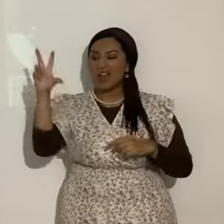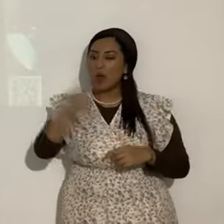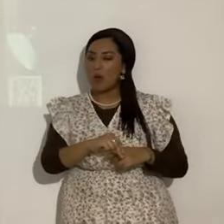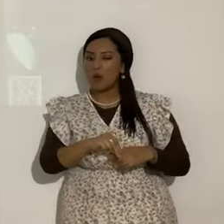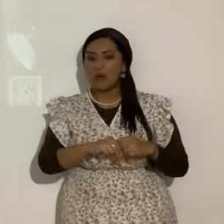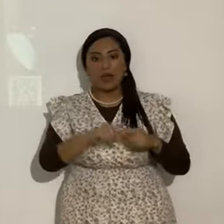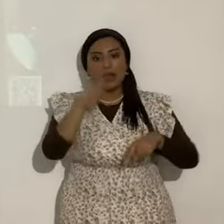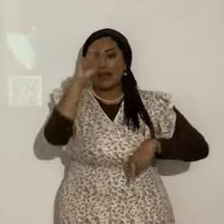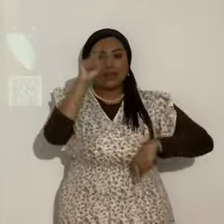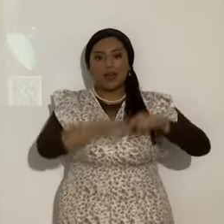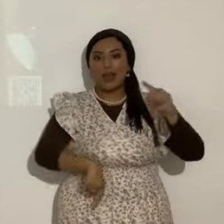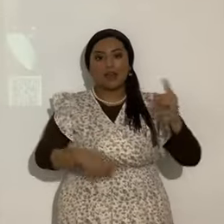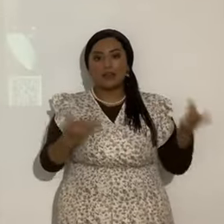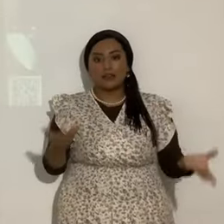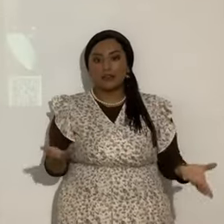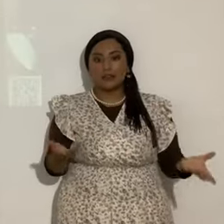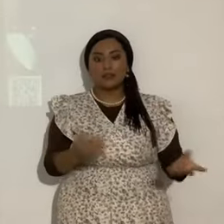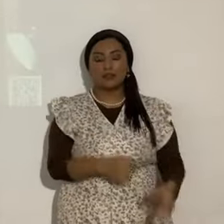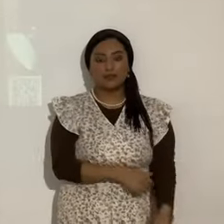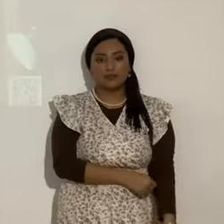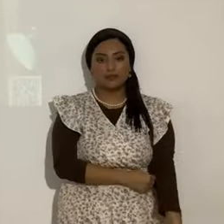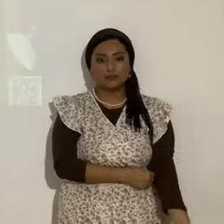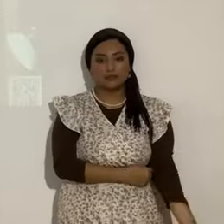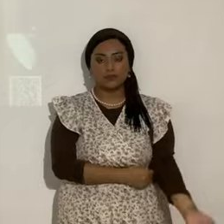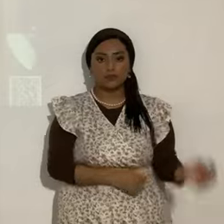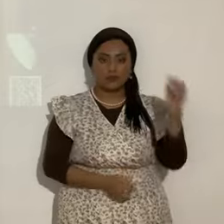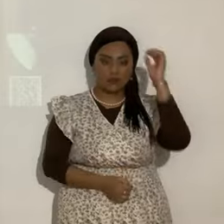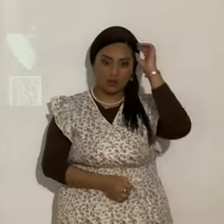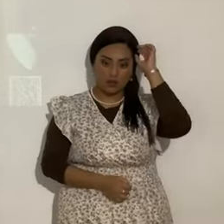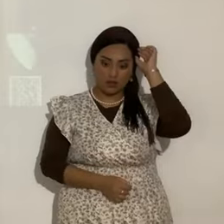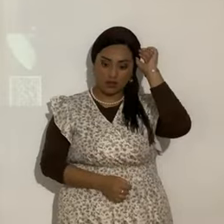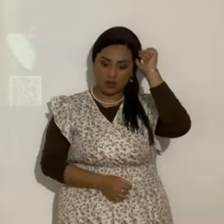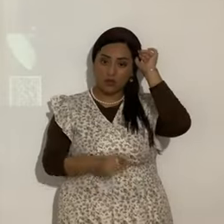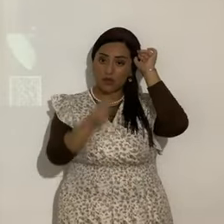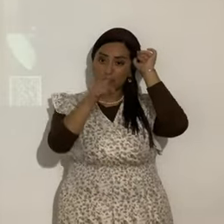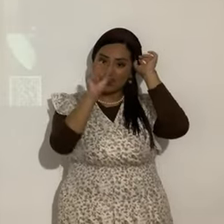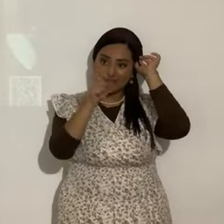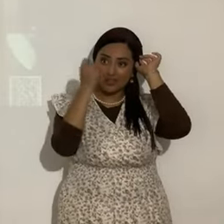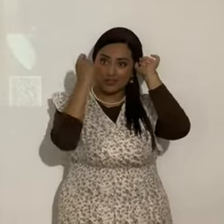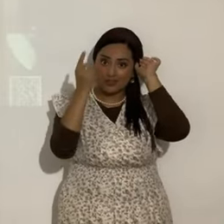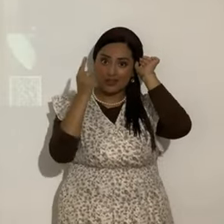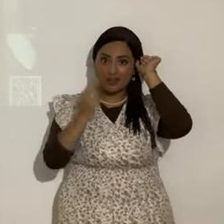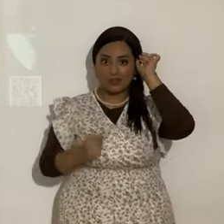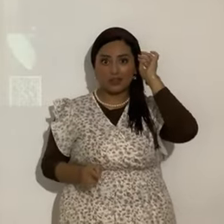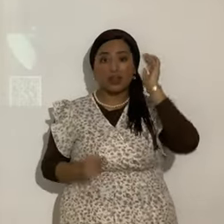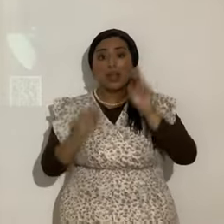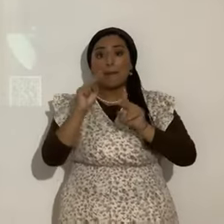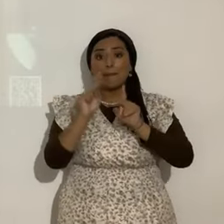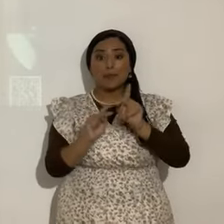imposible, no se es hijo del Elohim. Tienes que entender eso. El pueblo de Israel